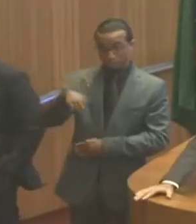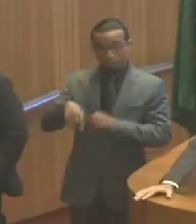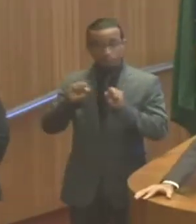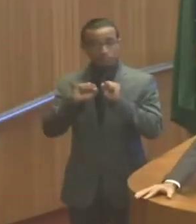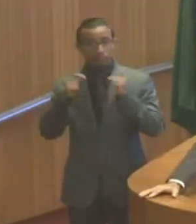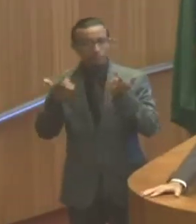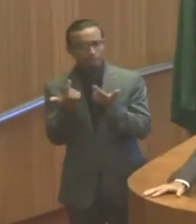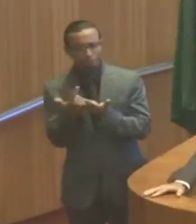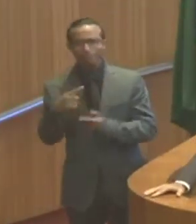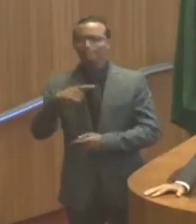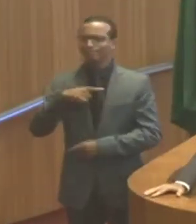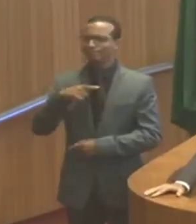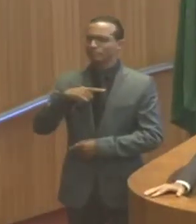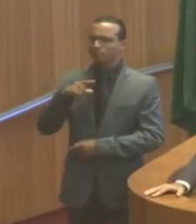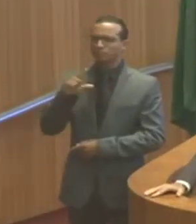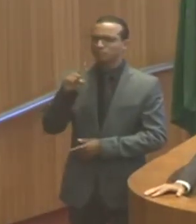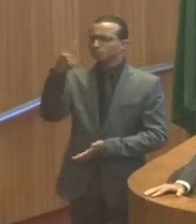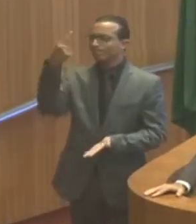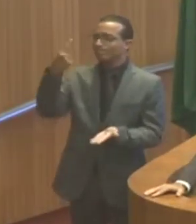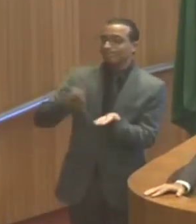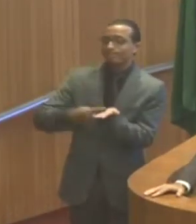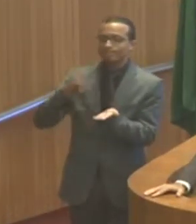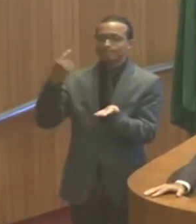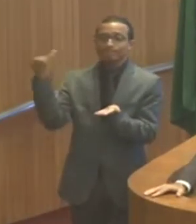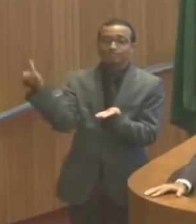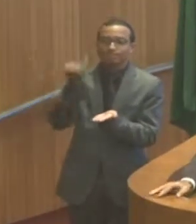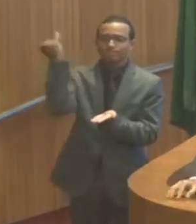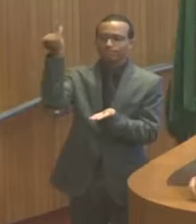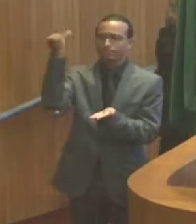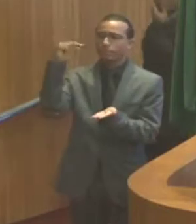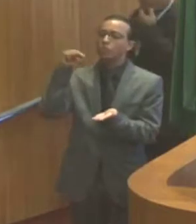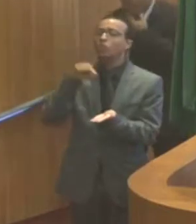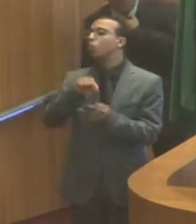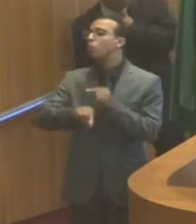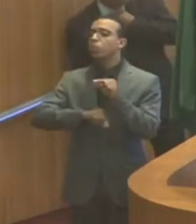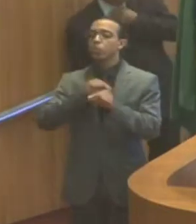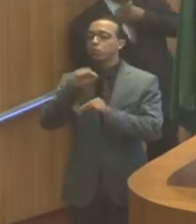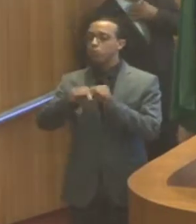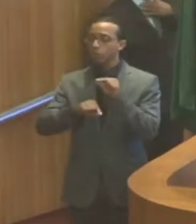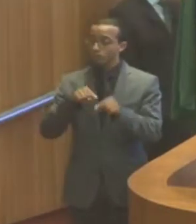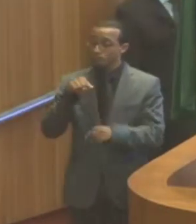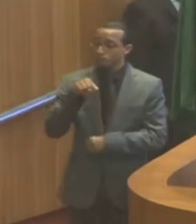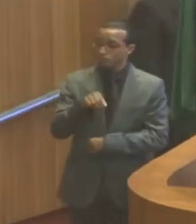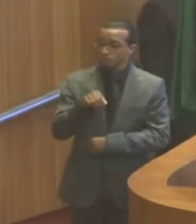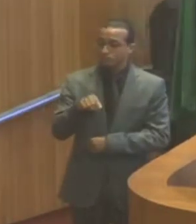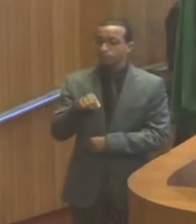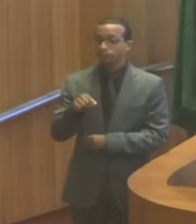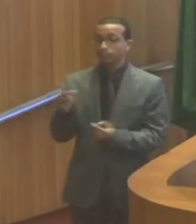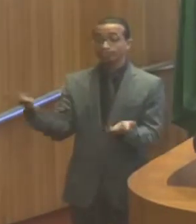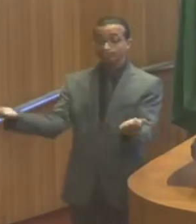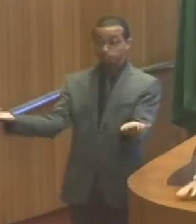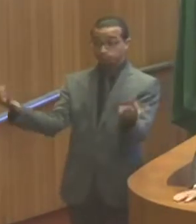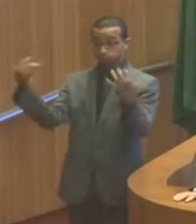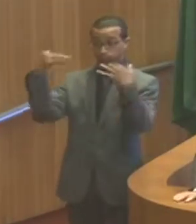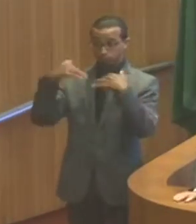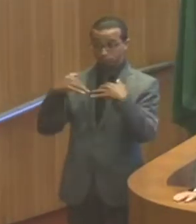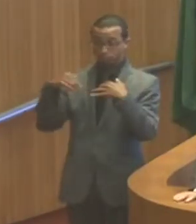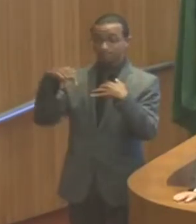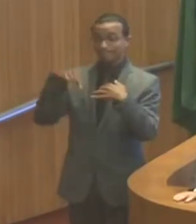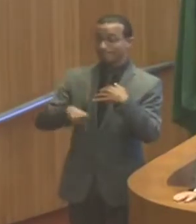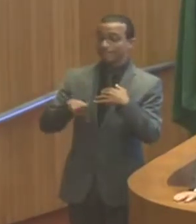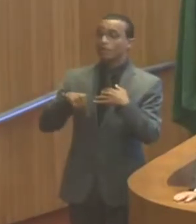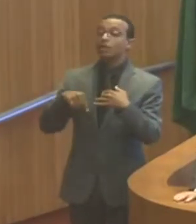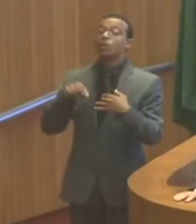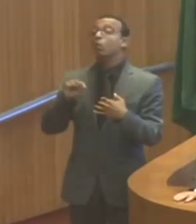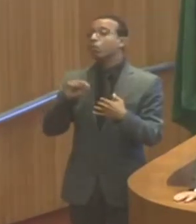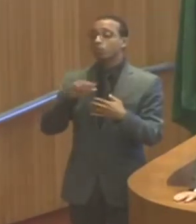um fato histórico, que foi a ocupação pelos policiais